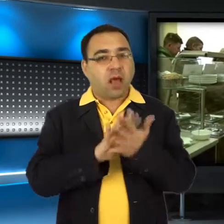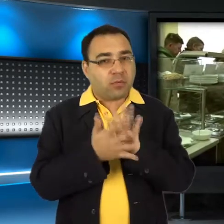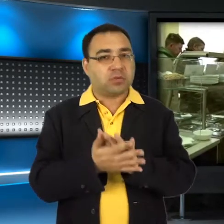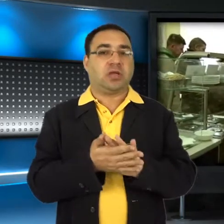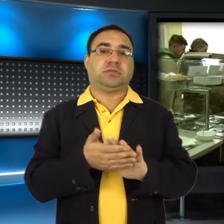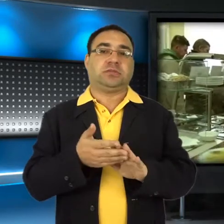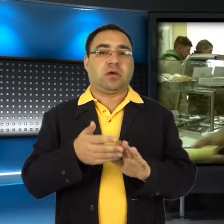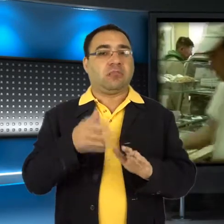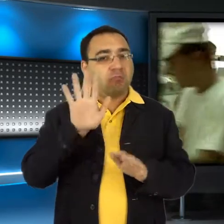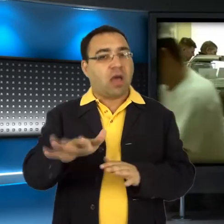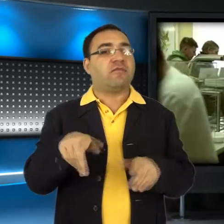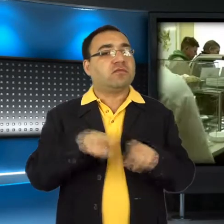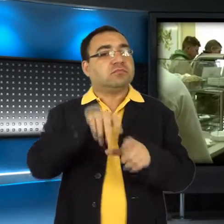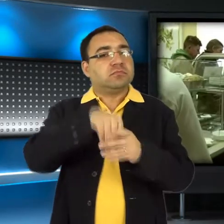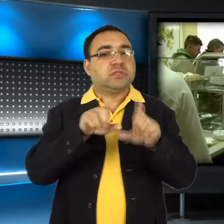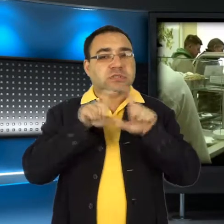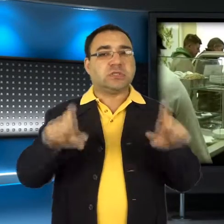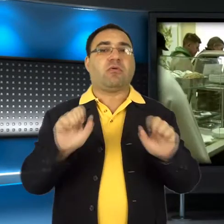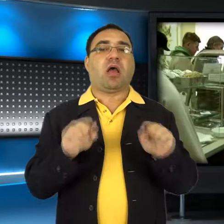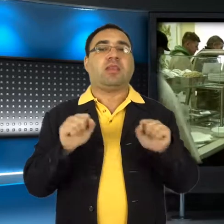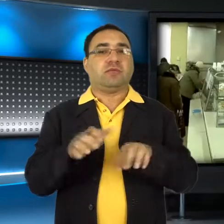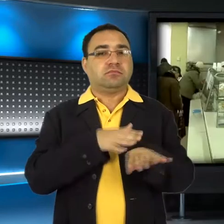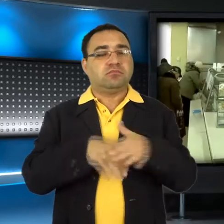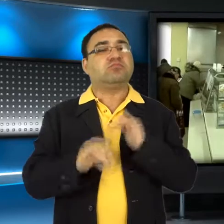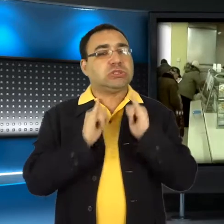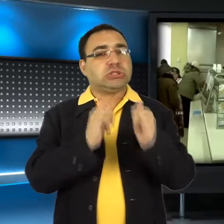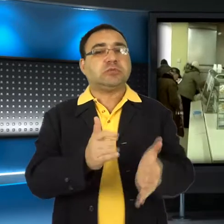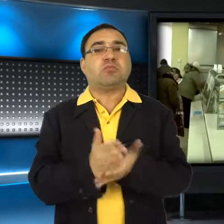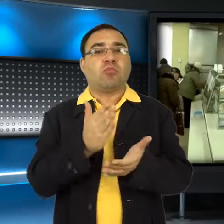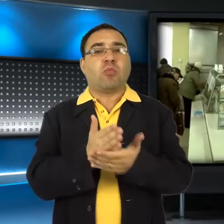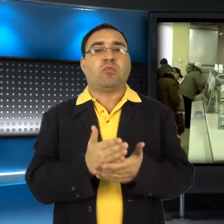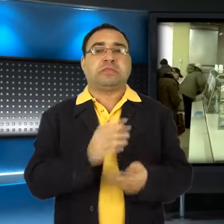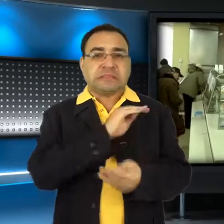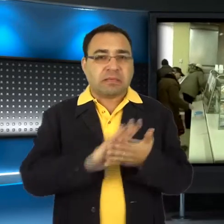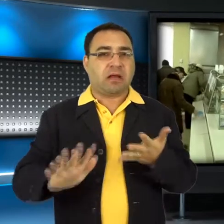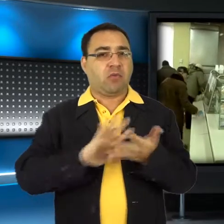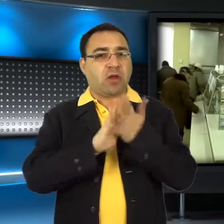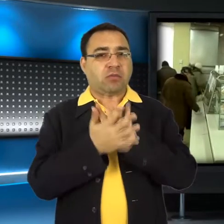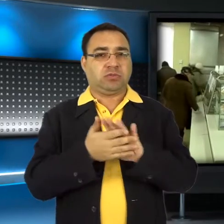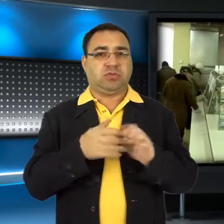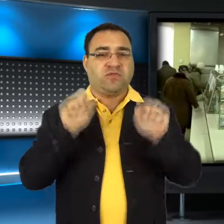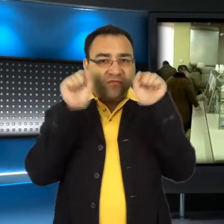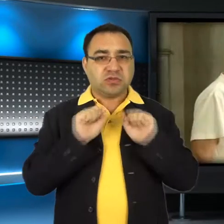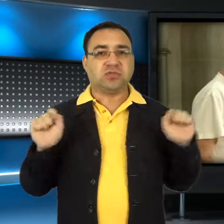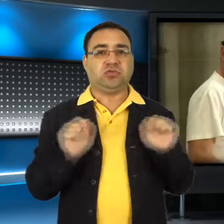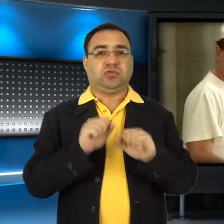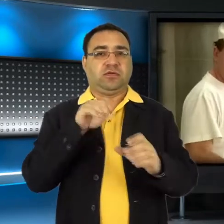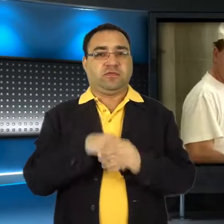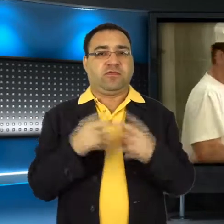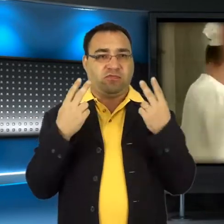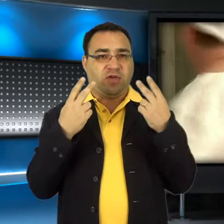Poza rehabilitacją psychozawodową, zakłady aktywności zawodowej umożliwiają swoim podopiecznym bezpłatną rehabilitację